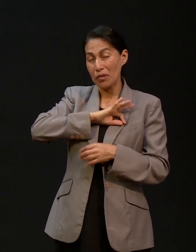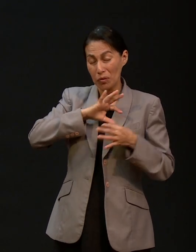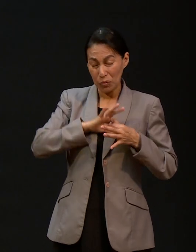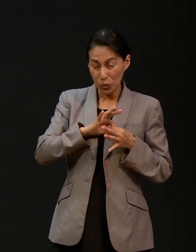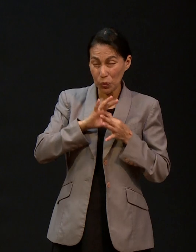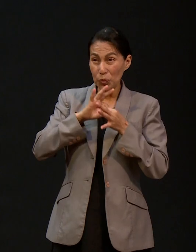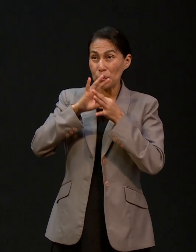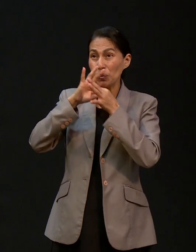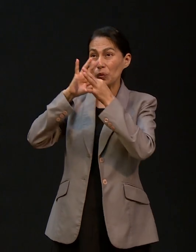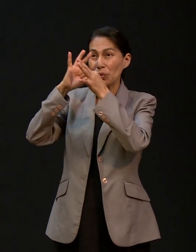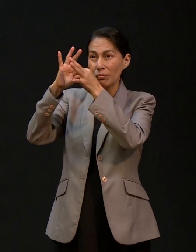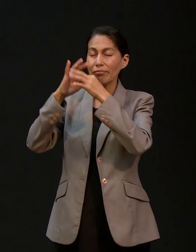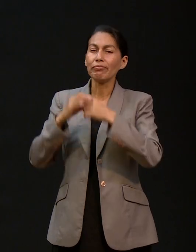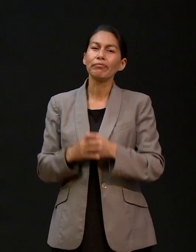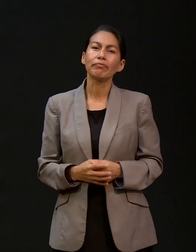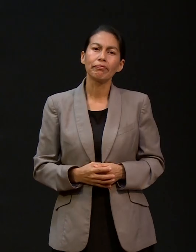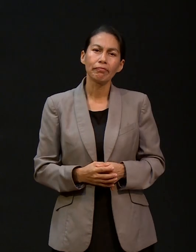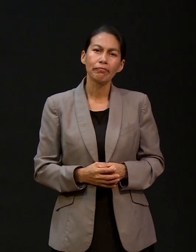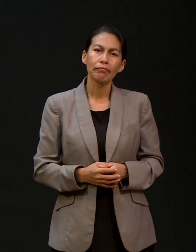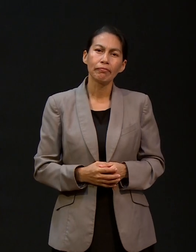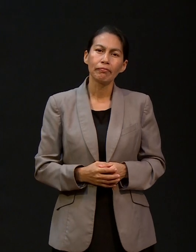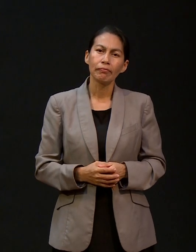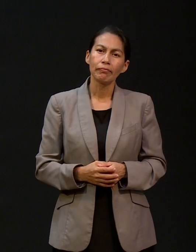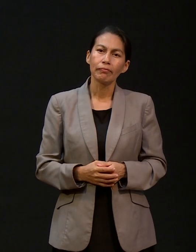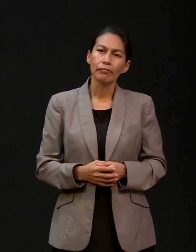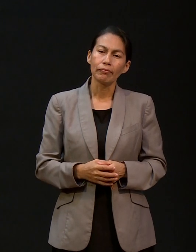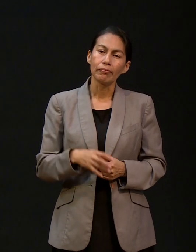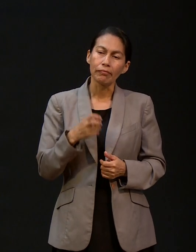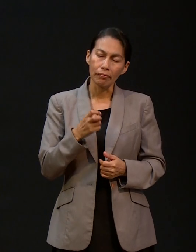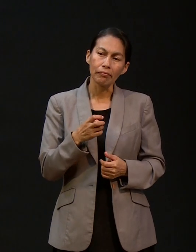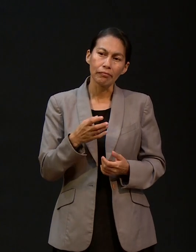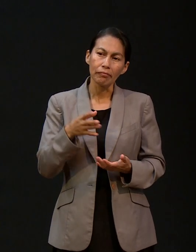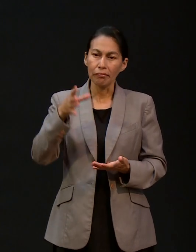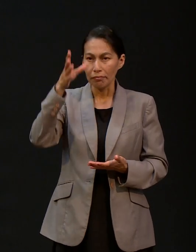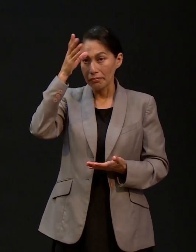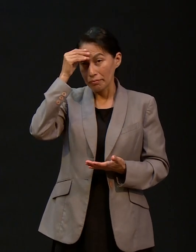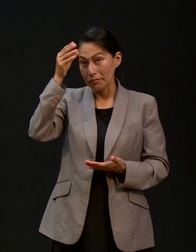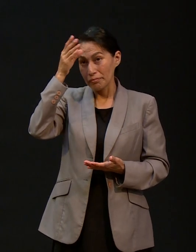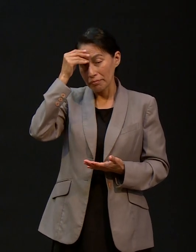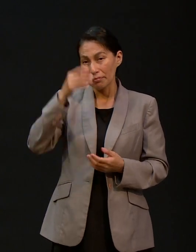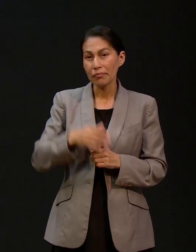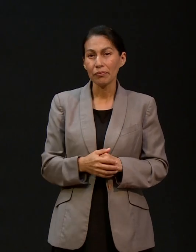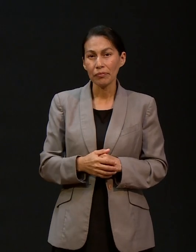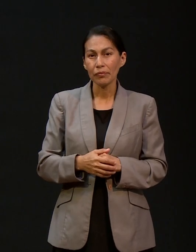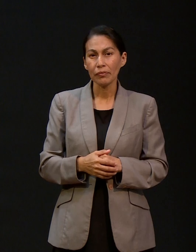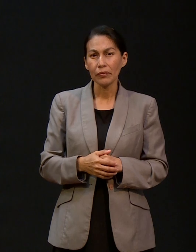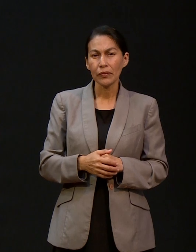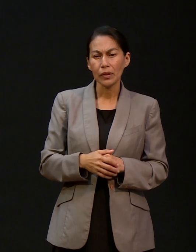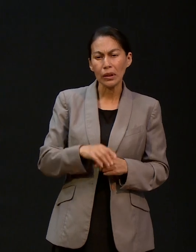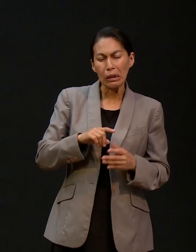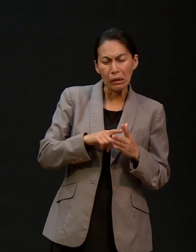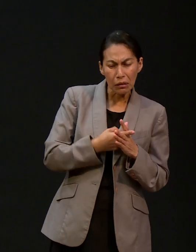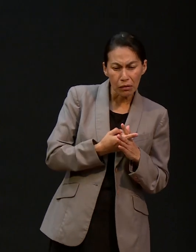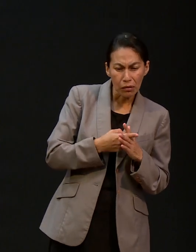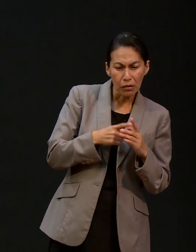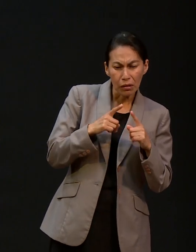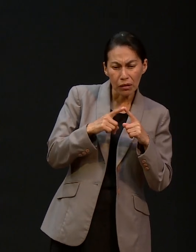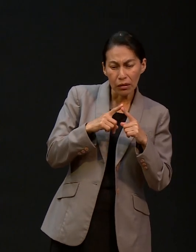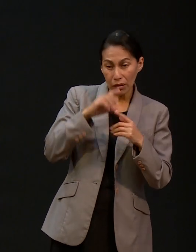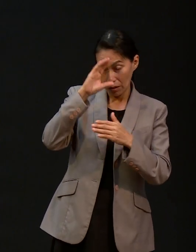la fe. Así es que sí traemos ese camino recorrido también de la iglesia